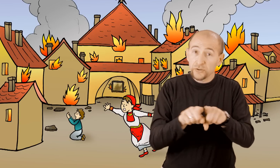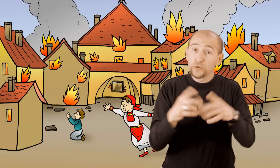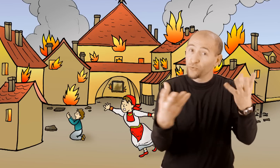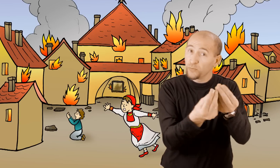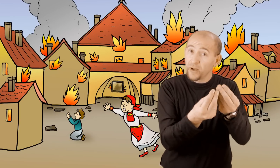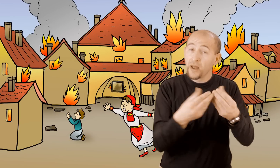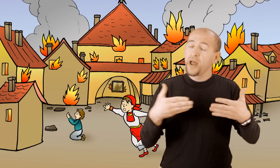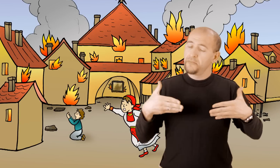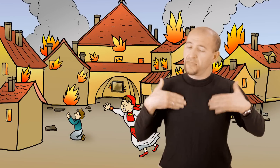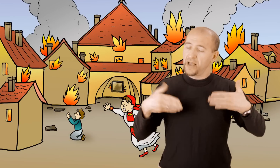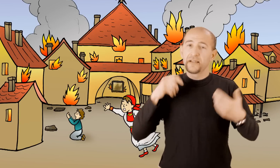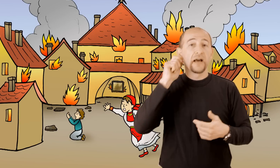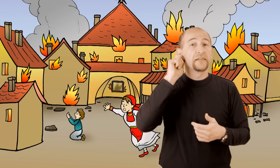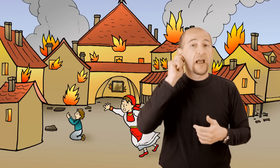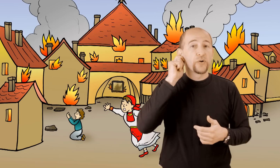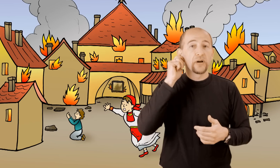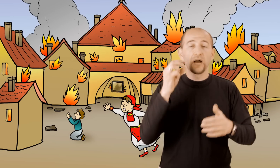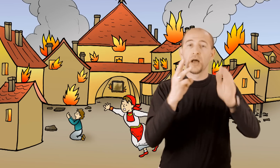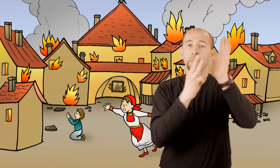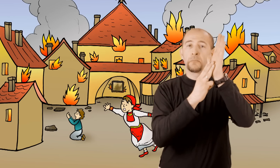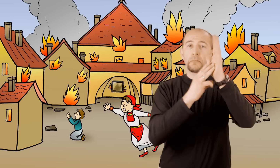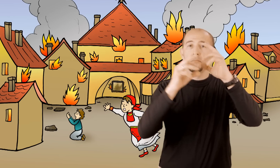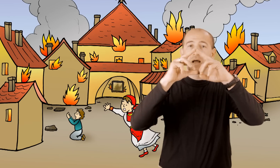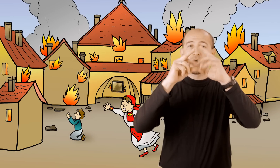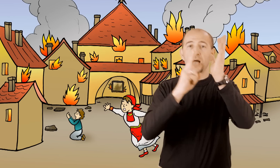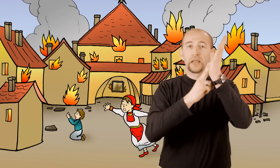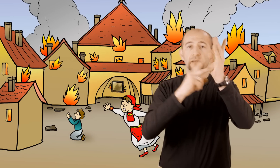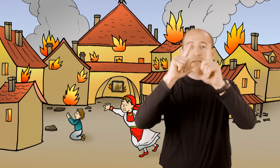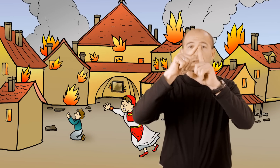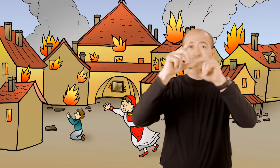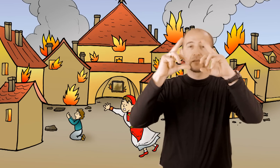Među njima je bila i mlada djevojka Manda.